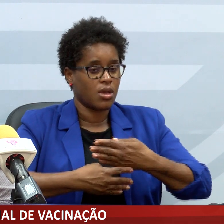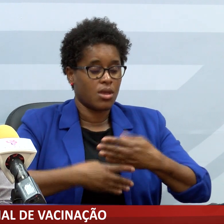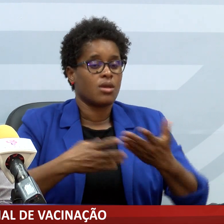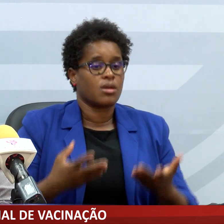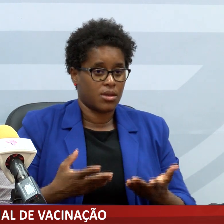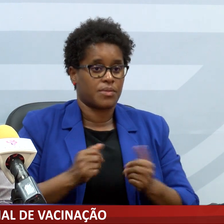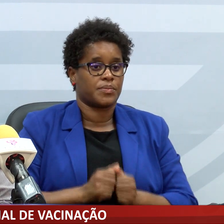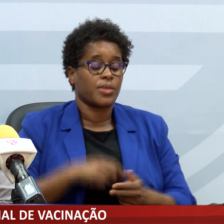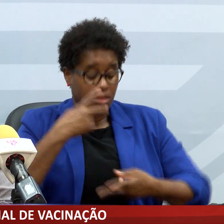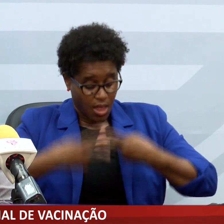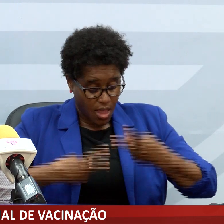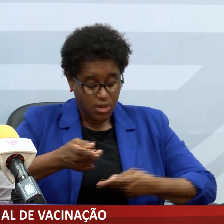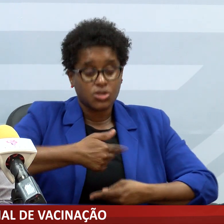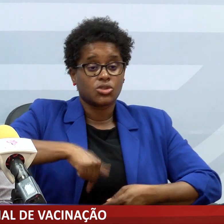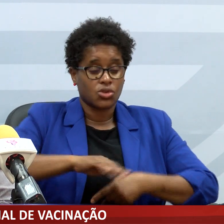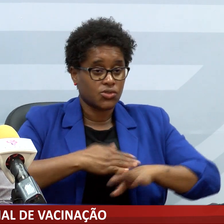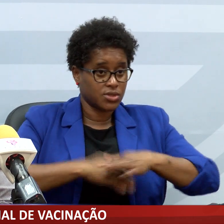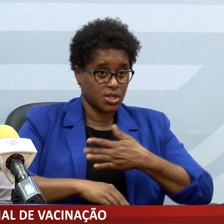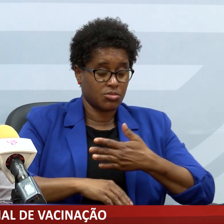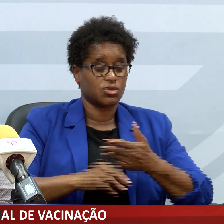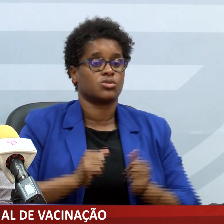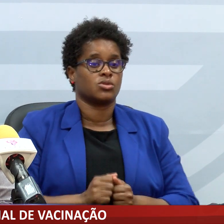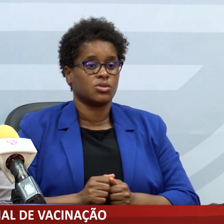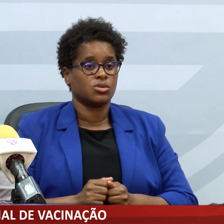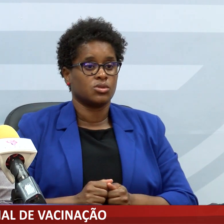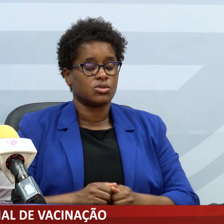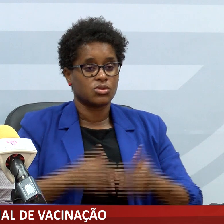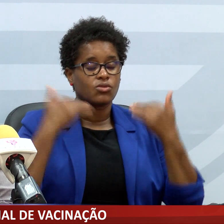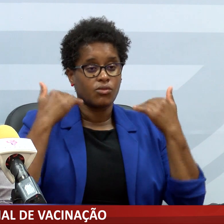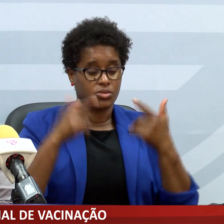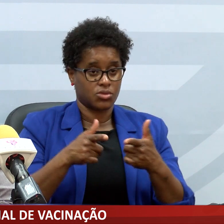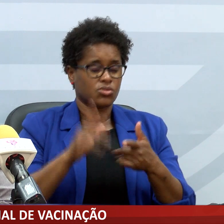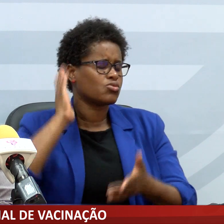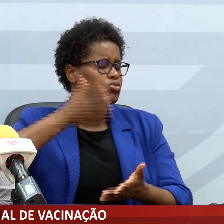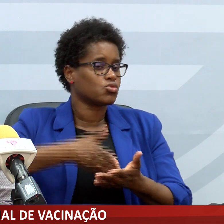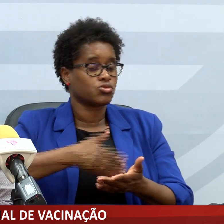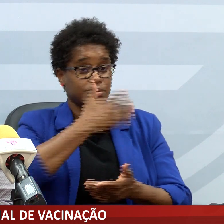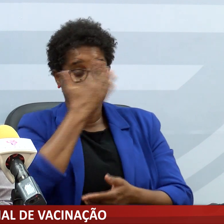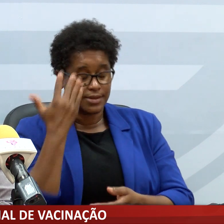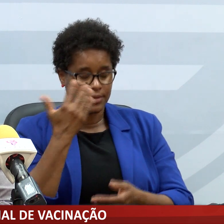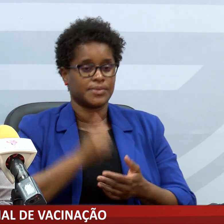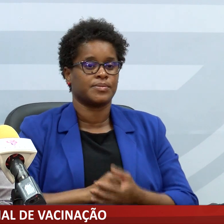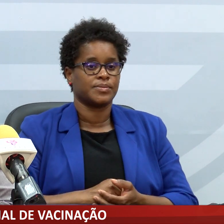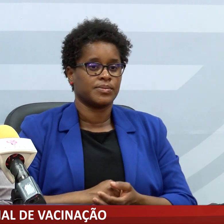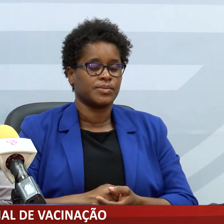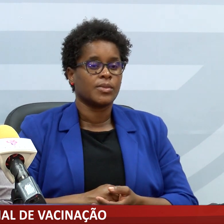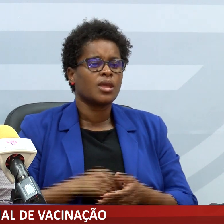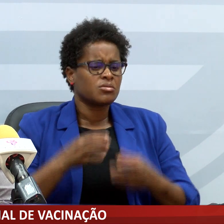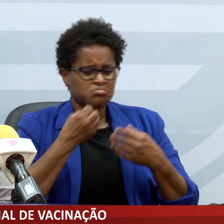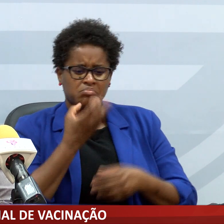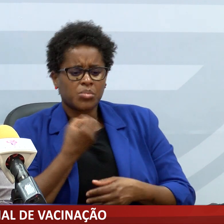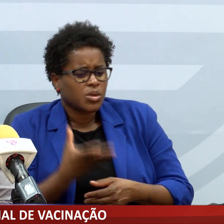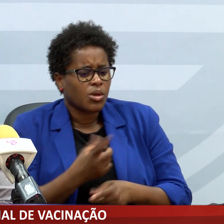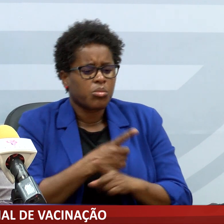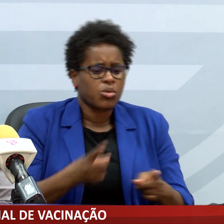da análise que nós fizemos dos dados nos últimos dias, não se justifica porque